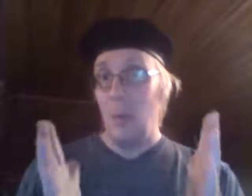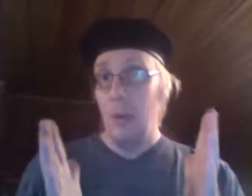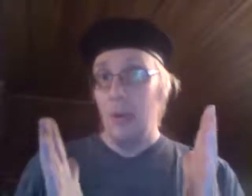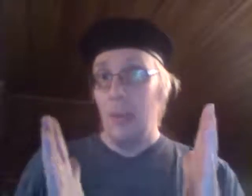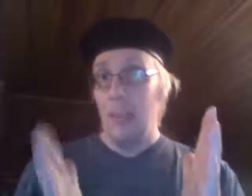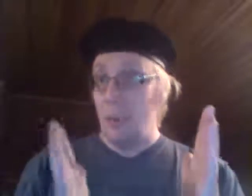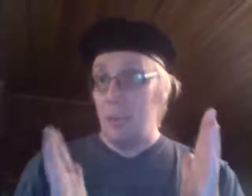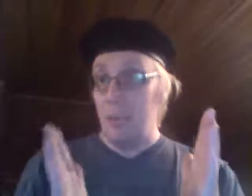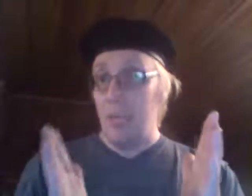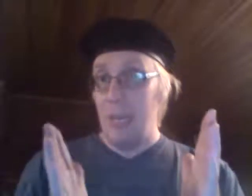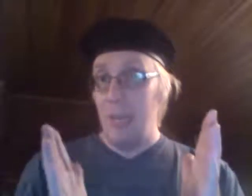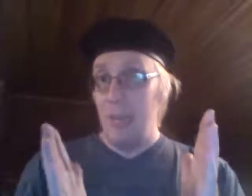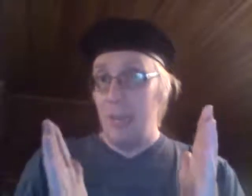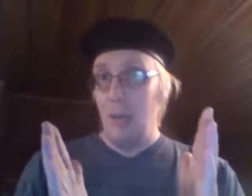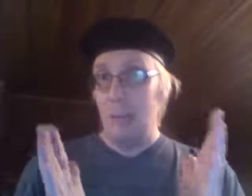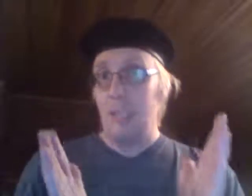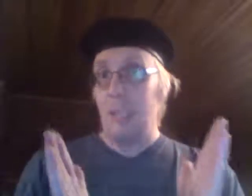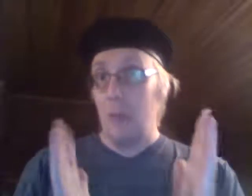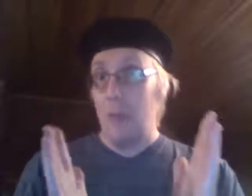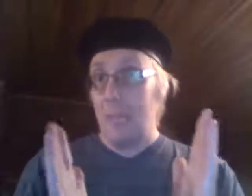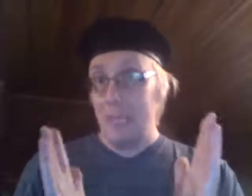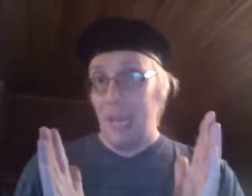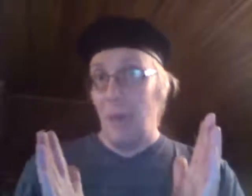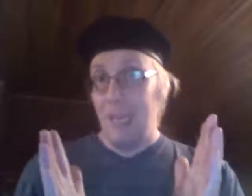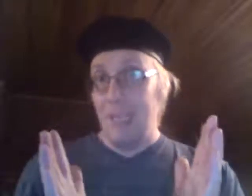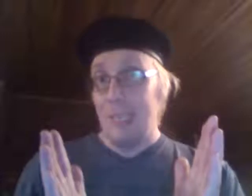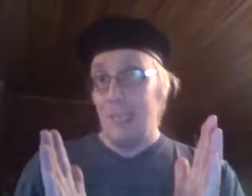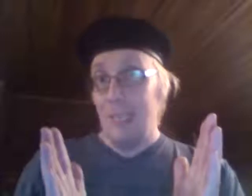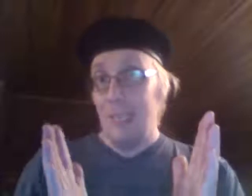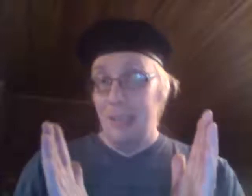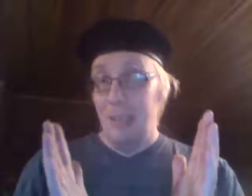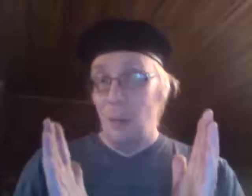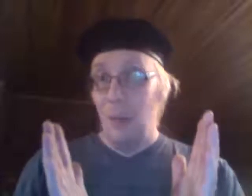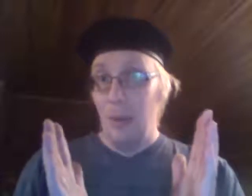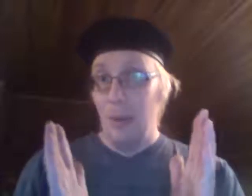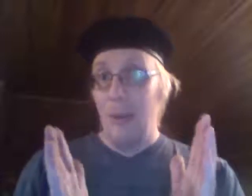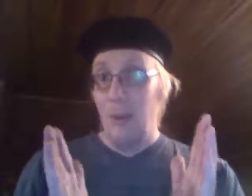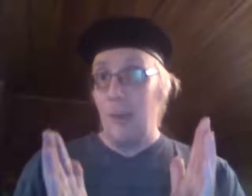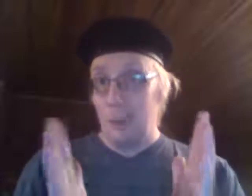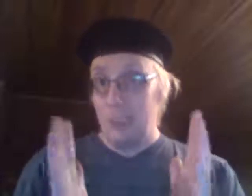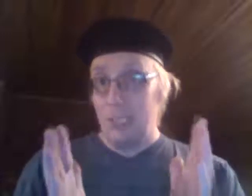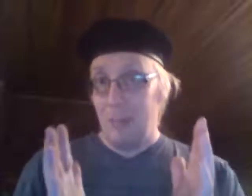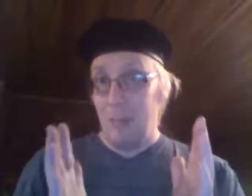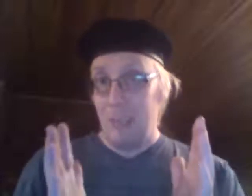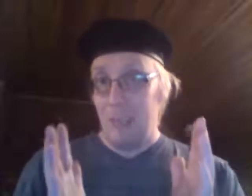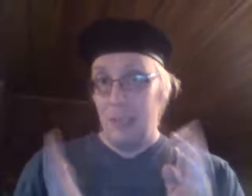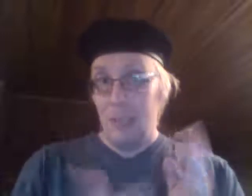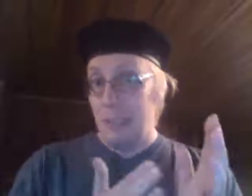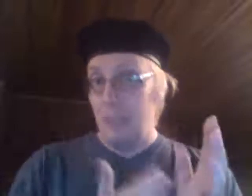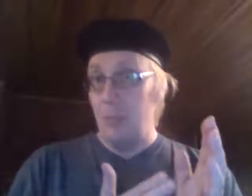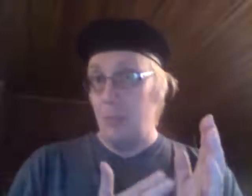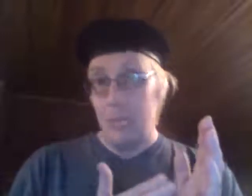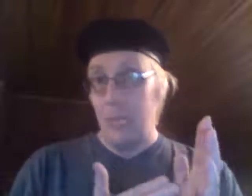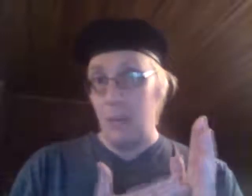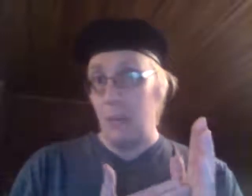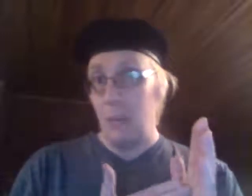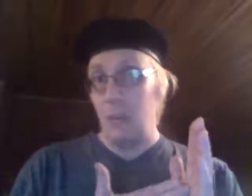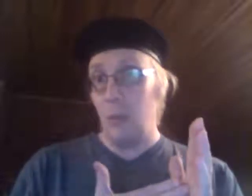kallistuu, se menee kauppasartoon ja me estetään oikeasti lihakuletukset sitä maasta. Kyllähän se olisi mahdollista, EUlta voisi löytyä